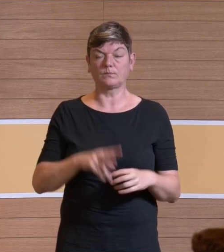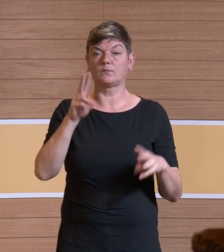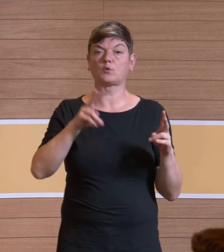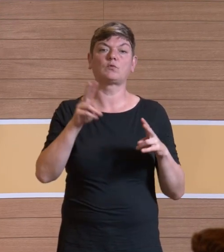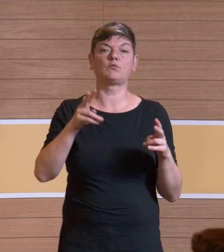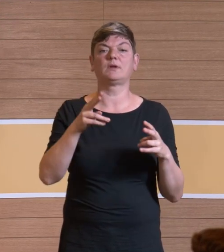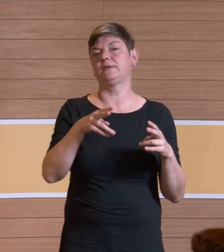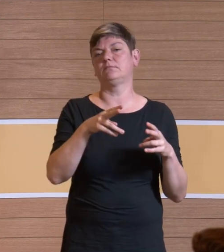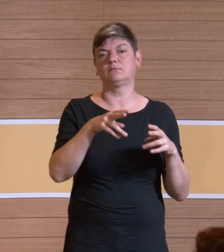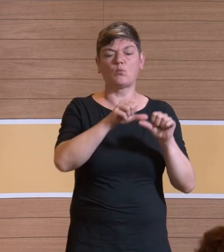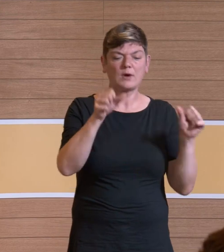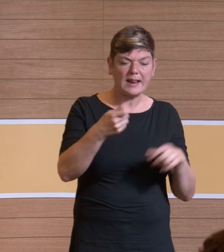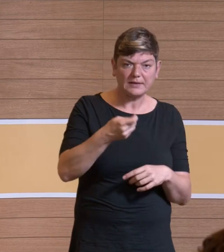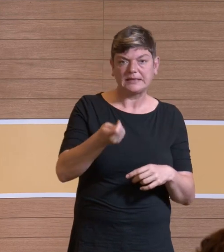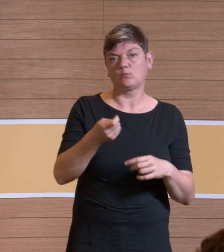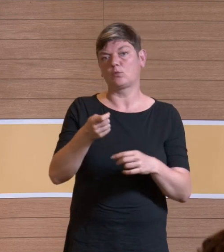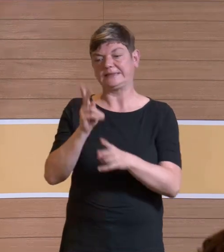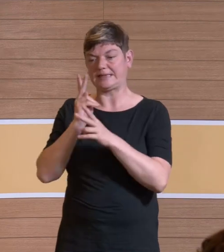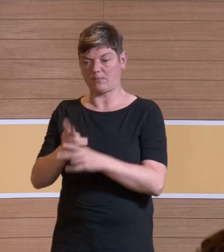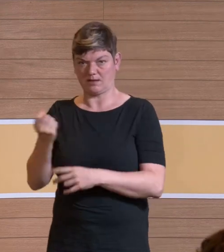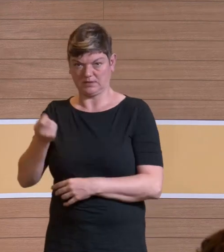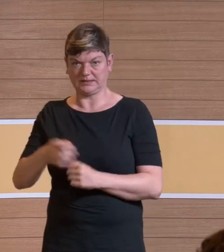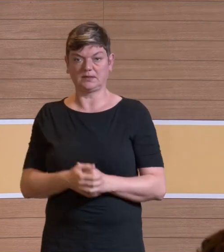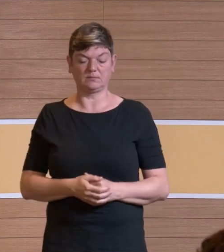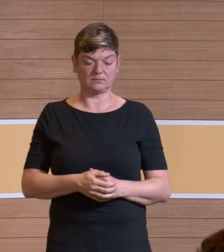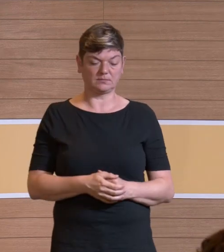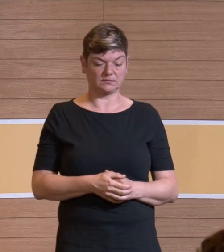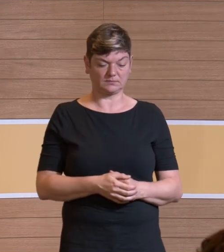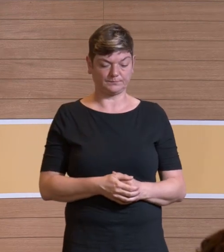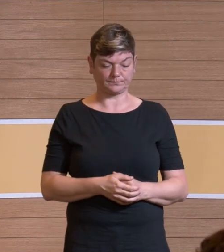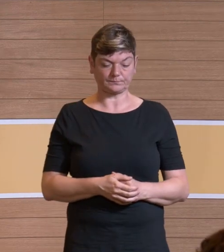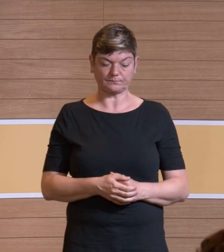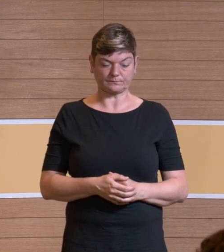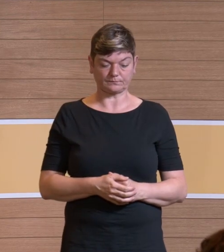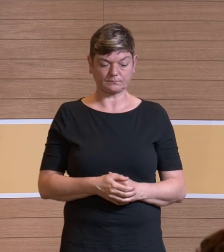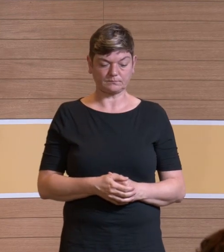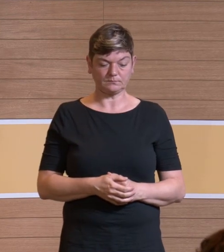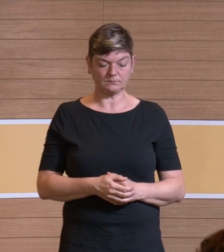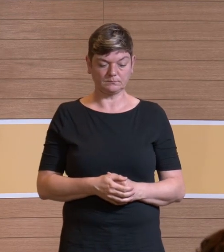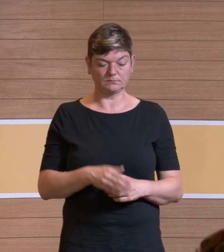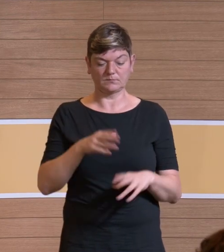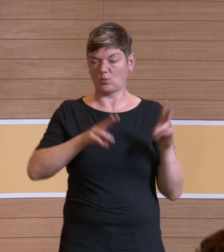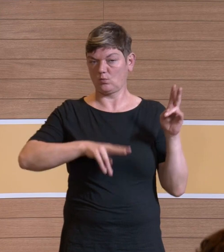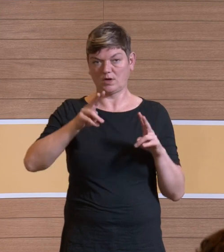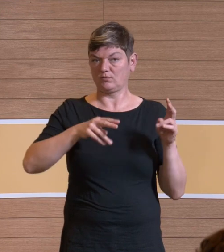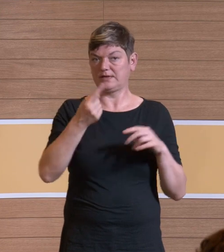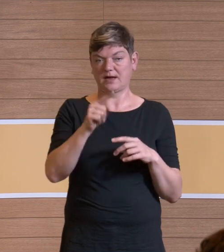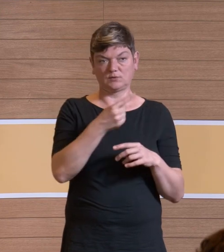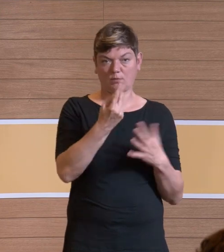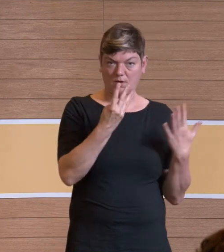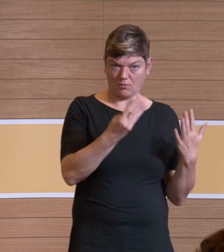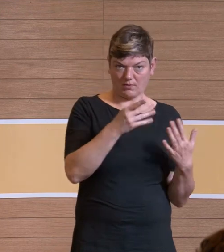Modellbetrieb oder Stand-by-Betrieb und Sie sehen hier Modellbetrieb bei Wärmedecke 3,1, 2, 1, 2, 3, Unterschiede von 1,9